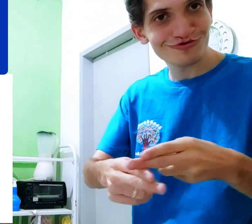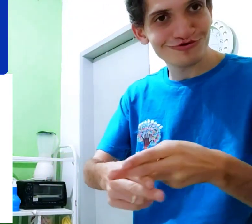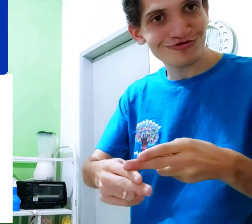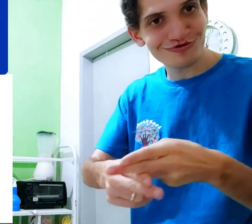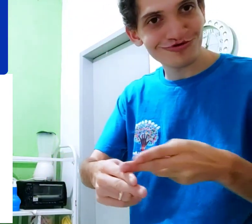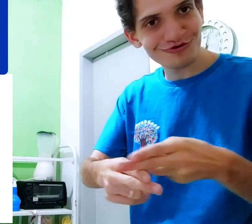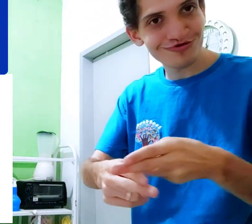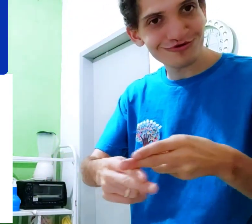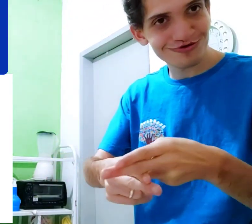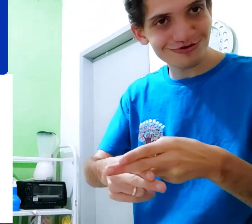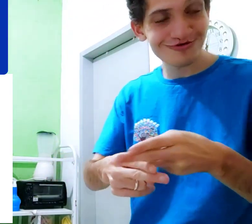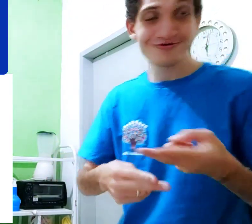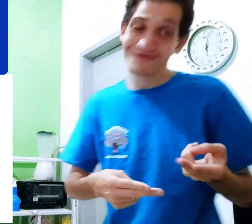olha, esse movimento.